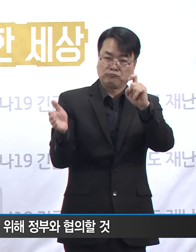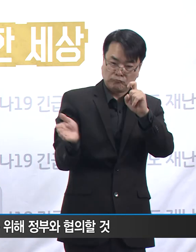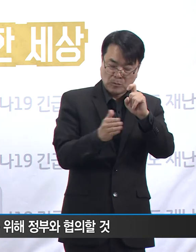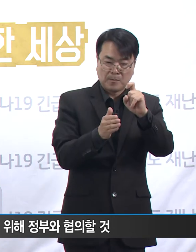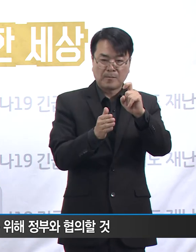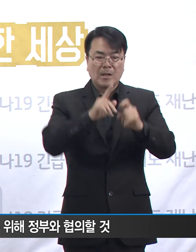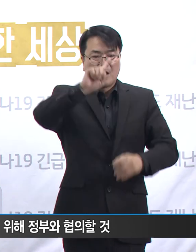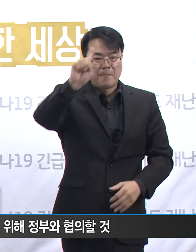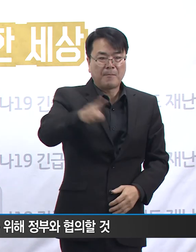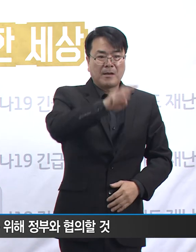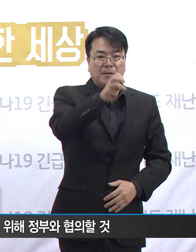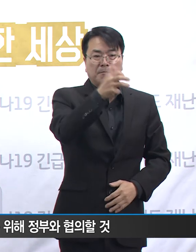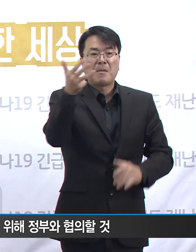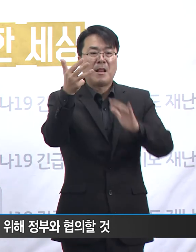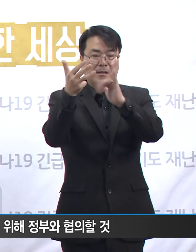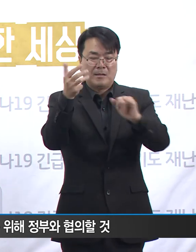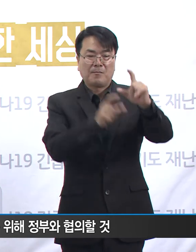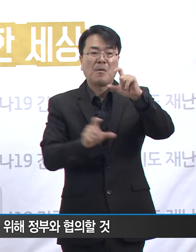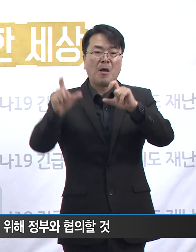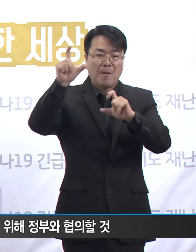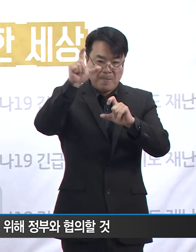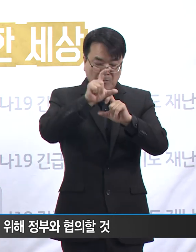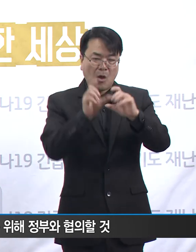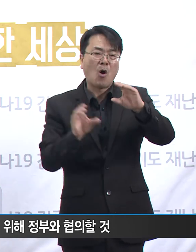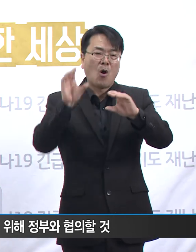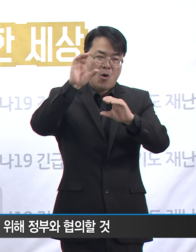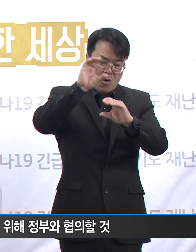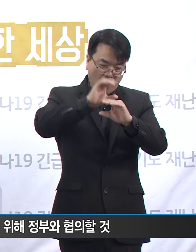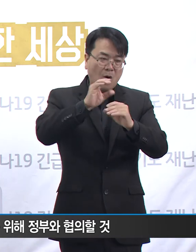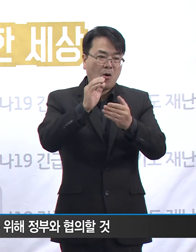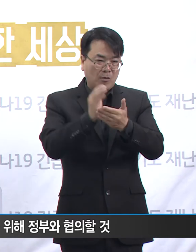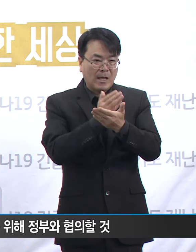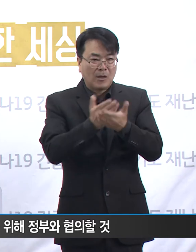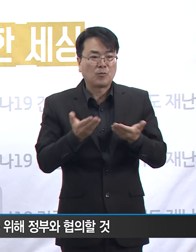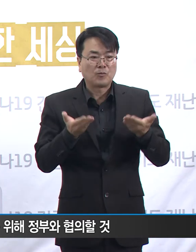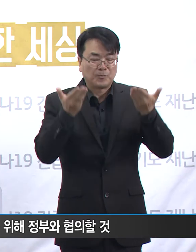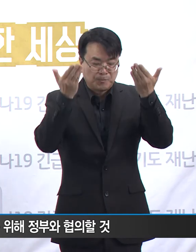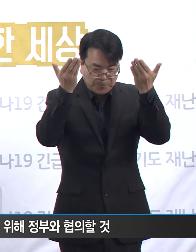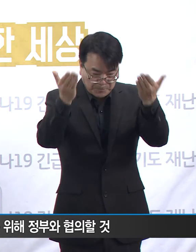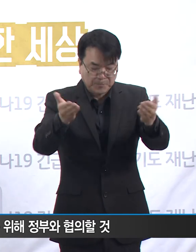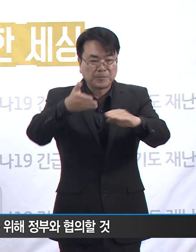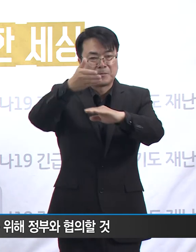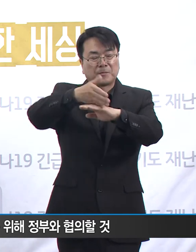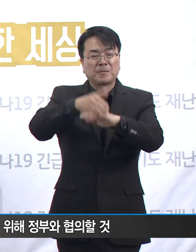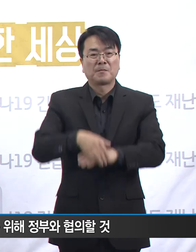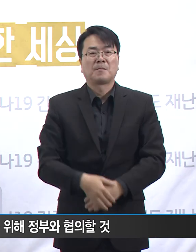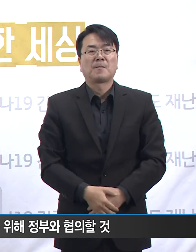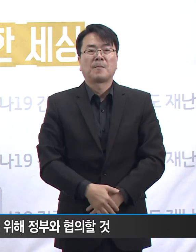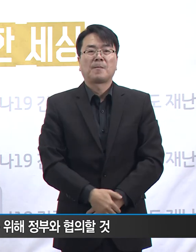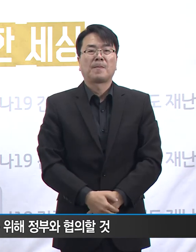138명으로 추가하여 보강할 계획입니다. 진심으로 감사드립니다.